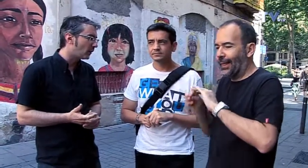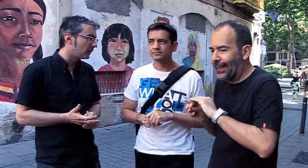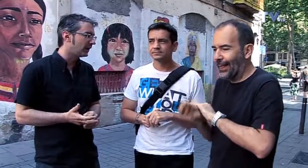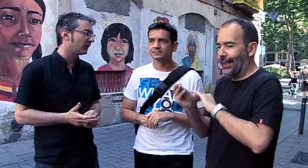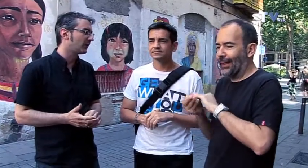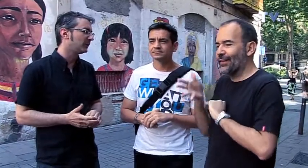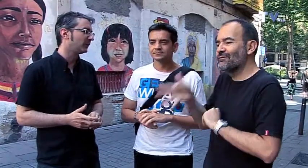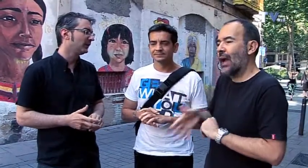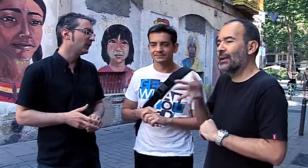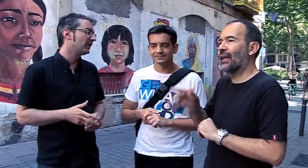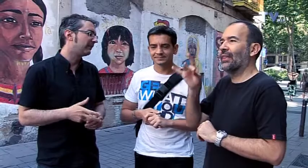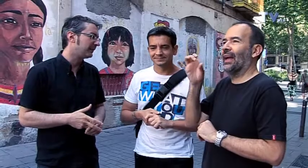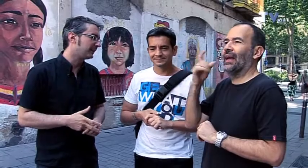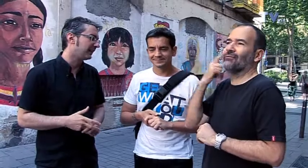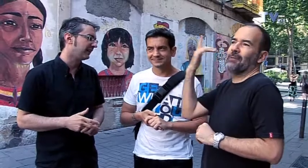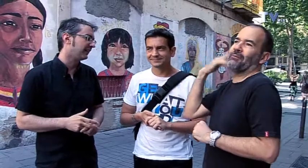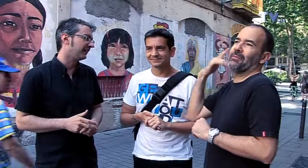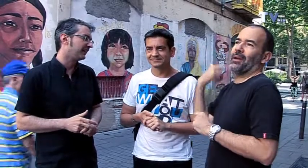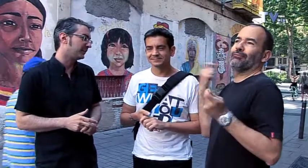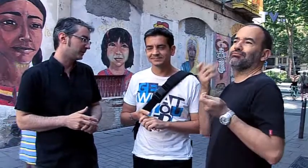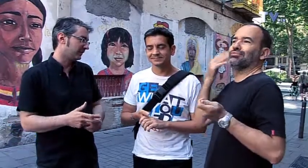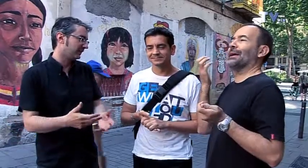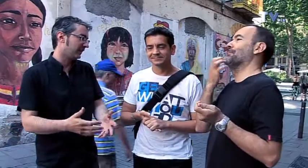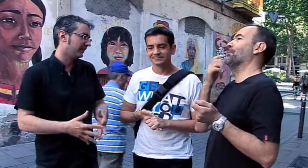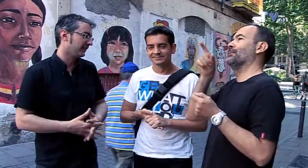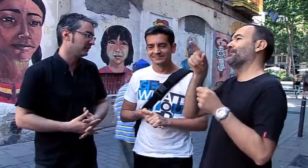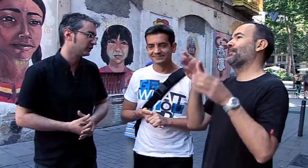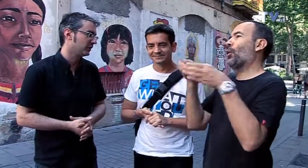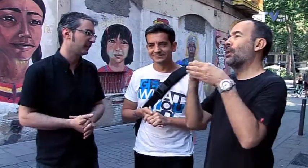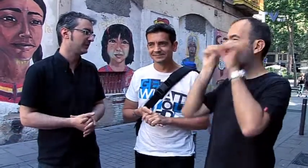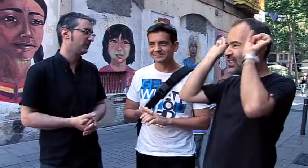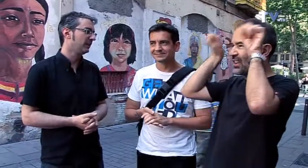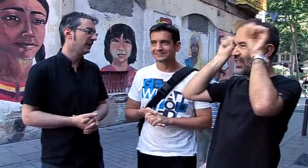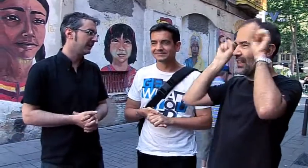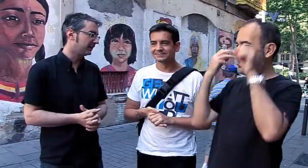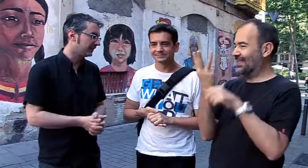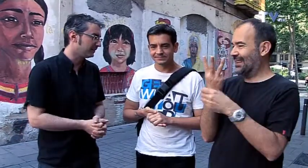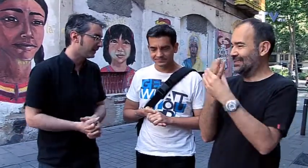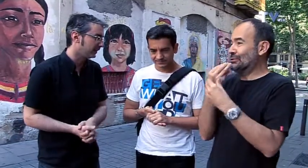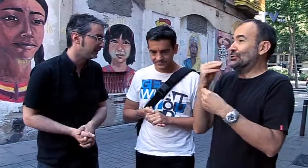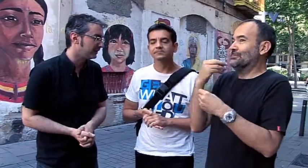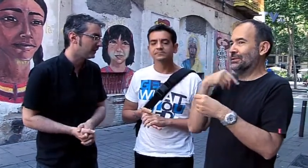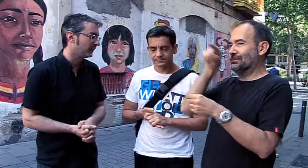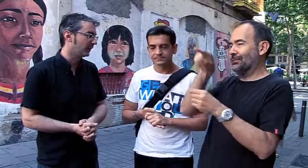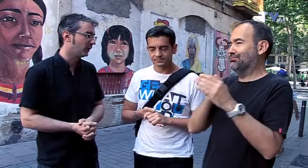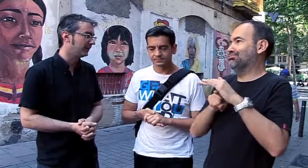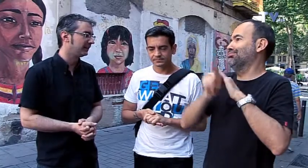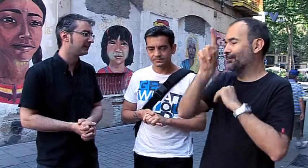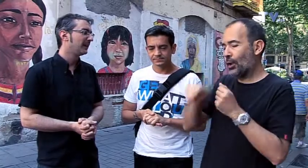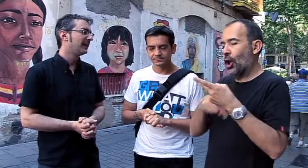cuna o una fábrica de famosos, de artistas. No sé, como por ejemplo el Tricicla, que desde joven pues